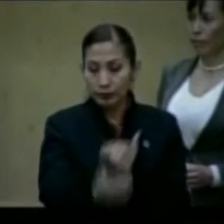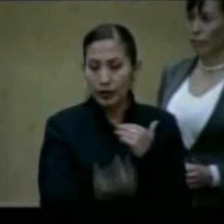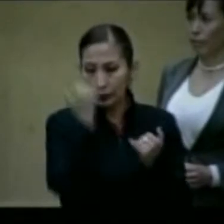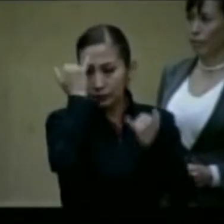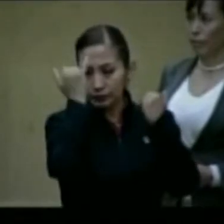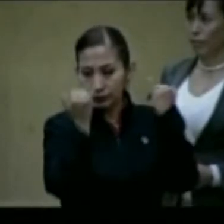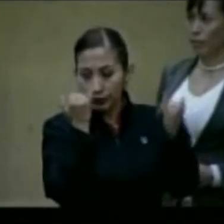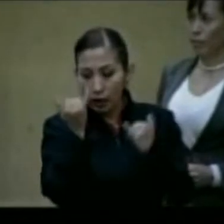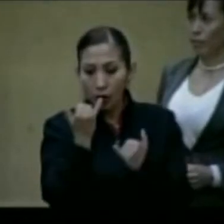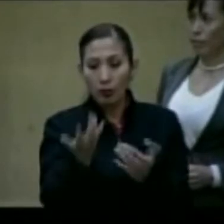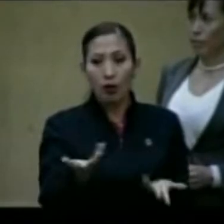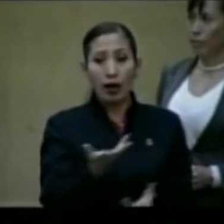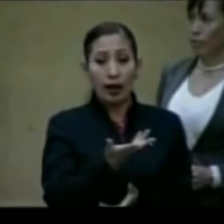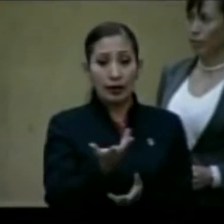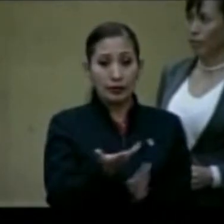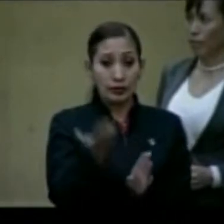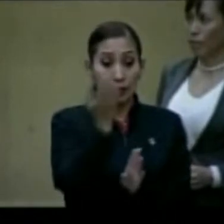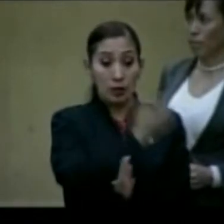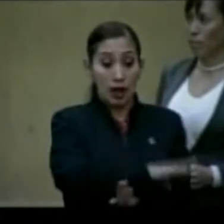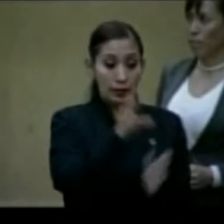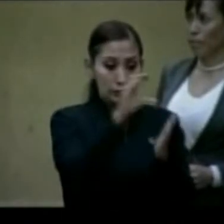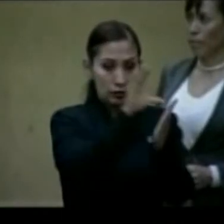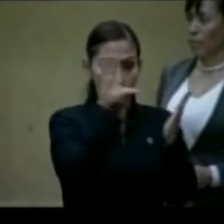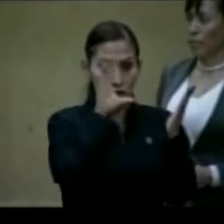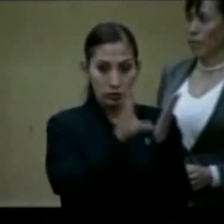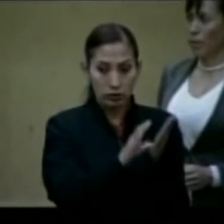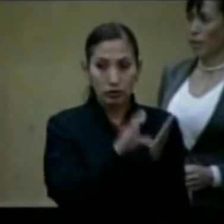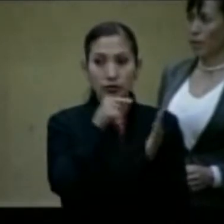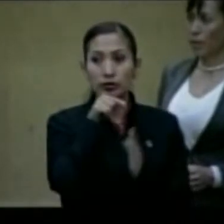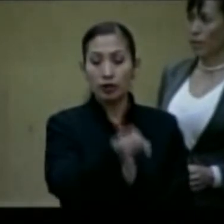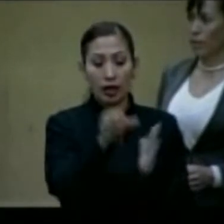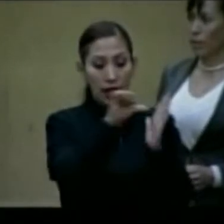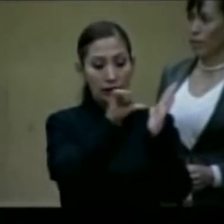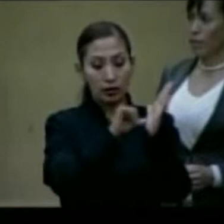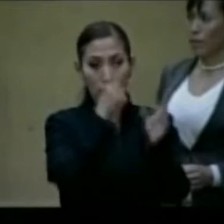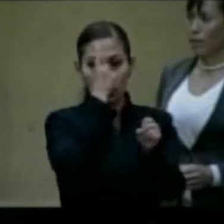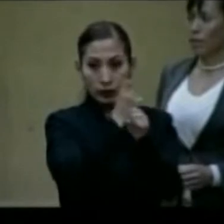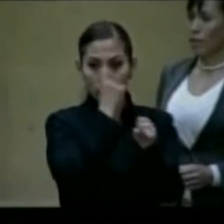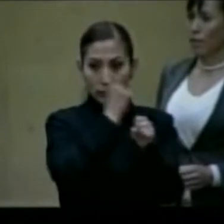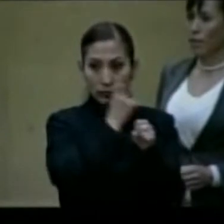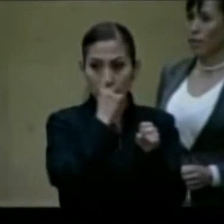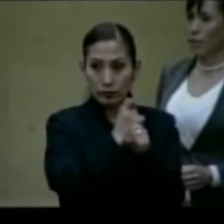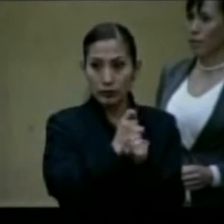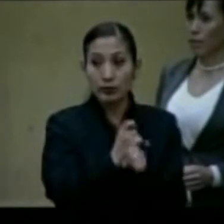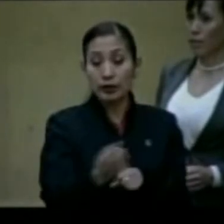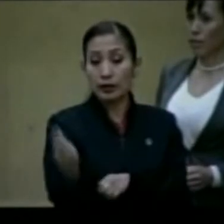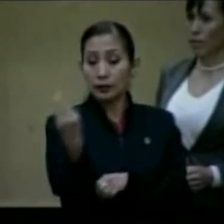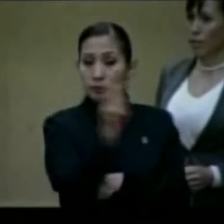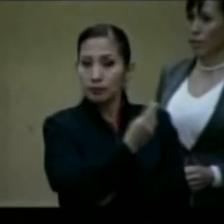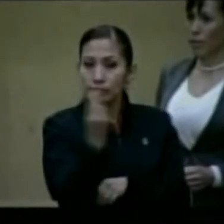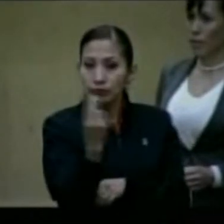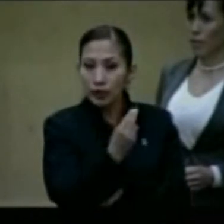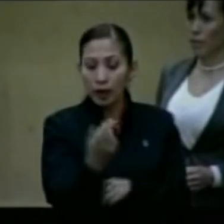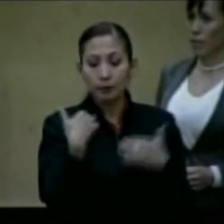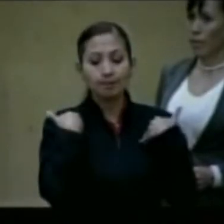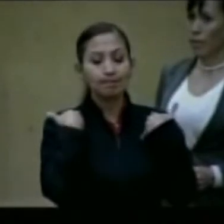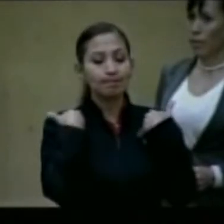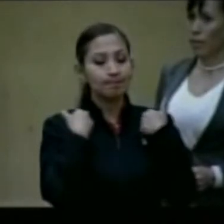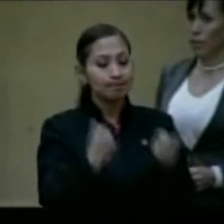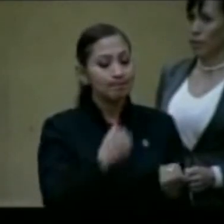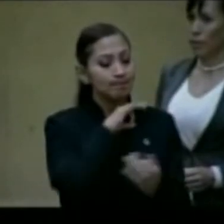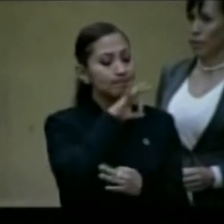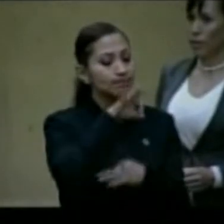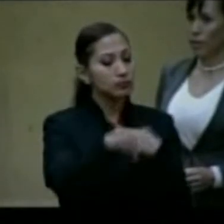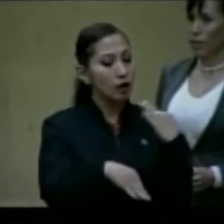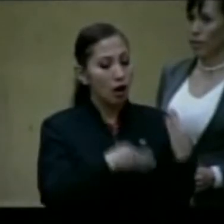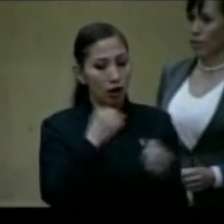como el planteado por nuestra Constitución, es su artículo primero, se requiere de la coordinación de